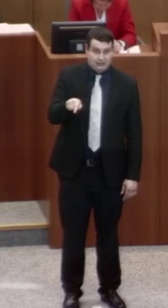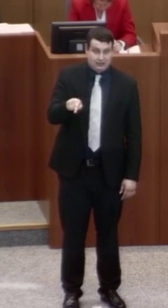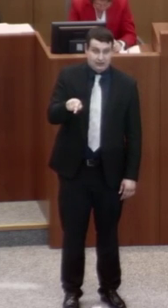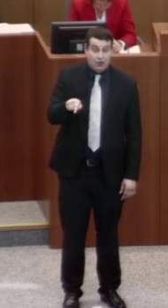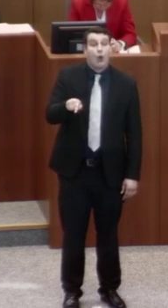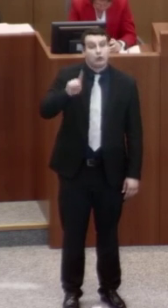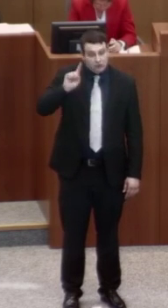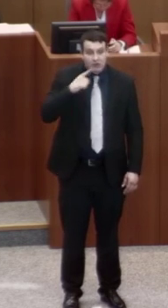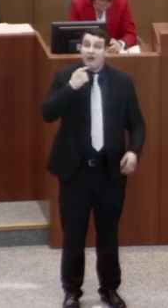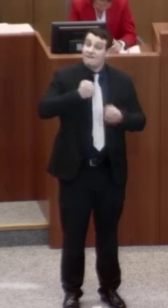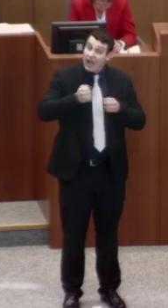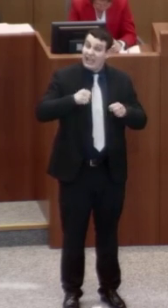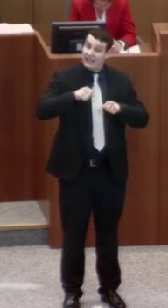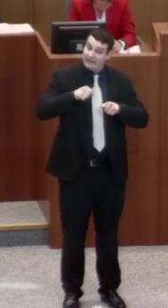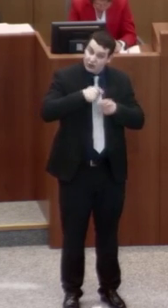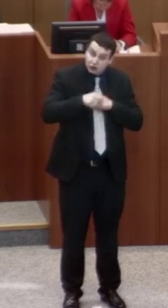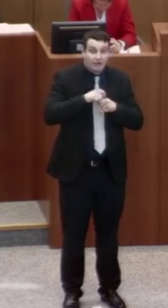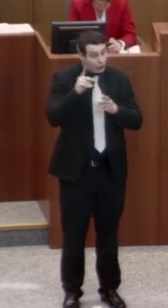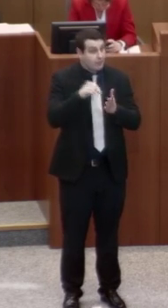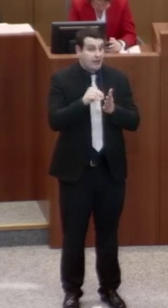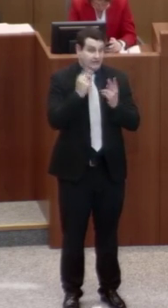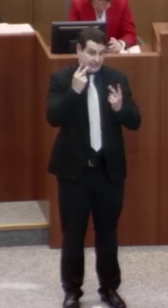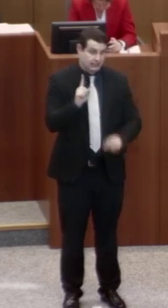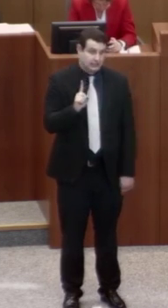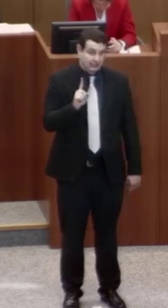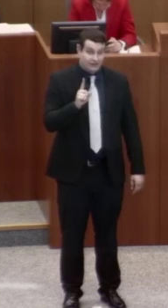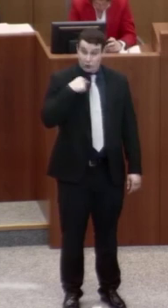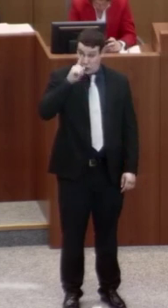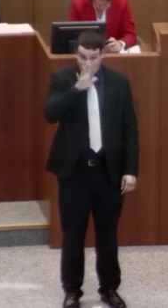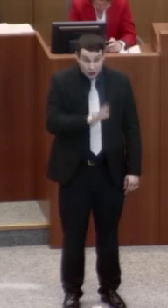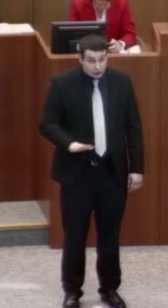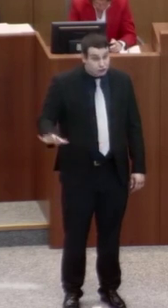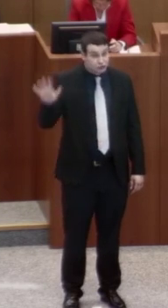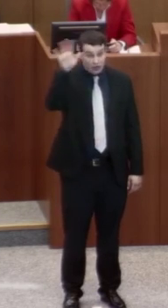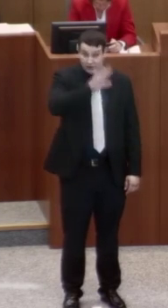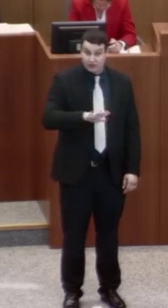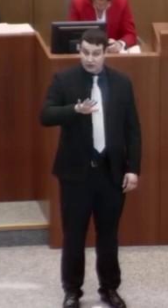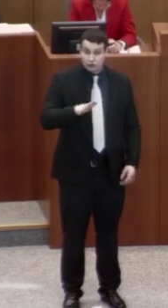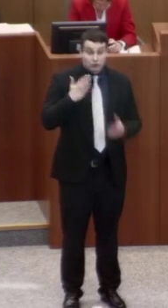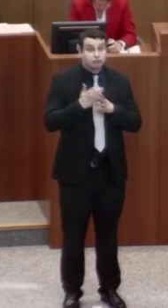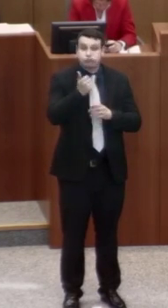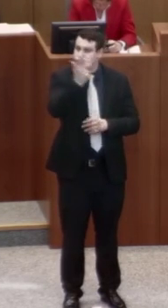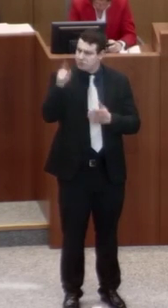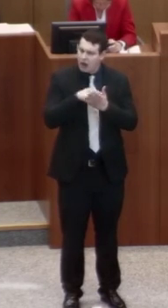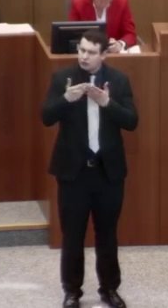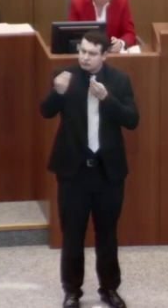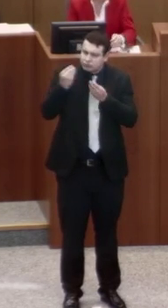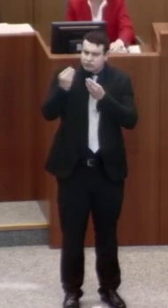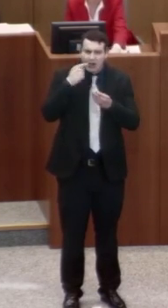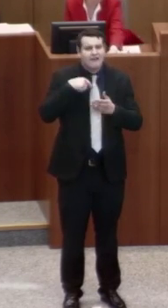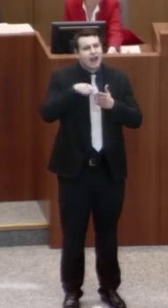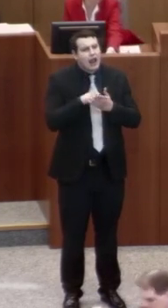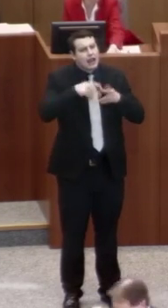die freie Wirtschaft im Boot. Beispielhaft für ganz Deutschland, darüber ist nun schon mehrfach gesprochen worden, ist die Streichung des